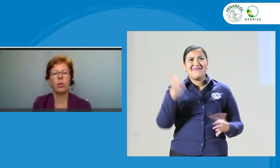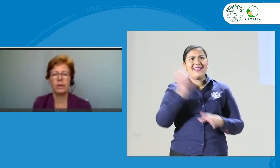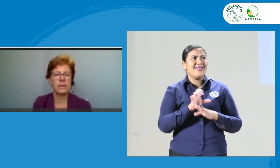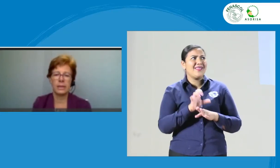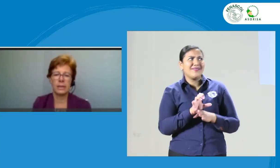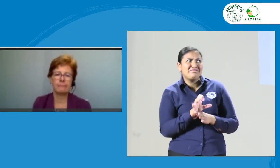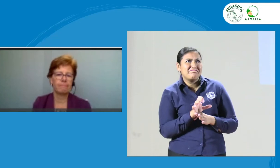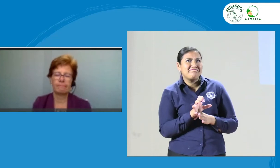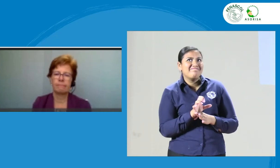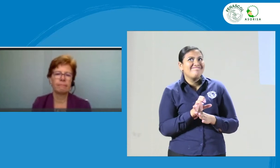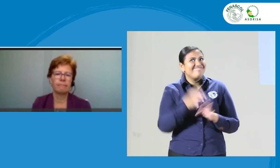para convencer.